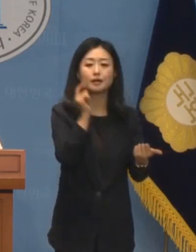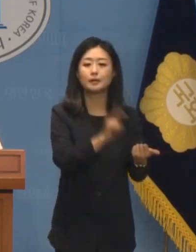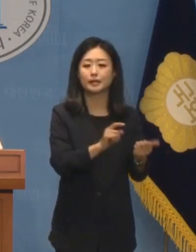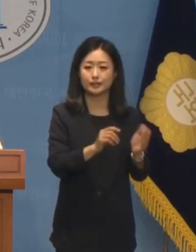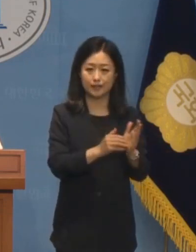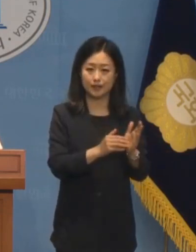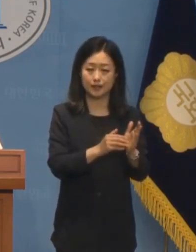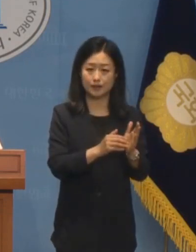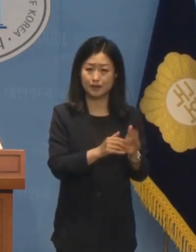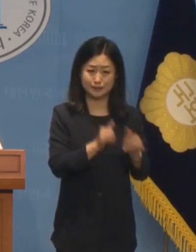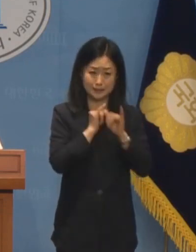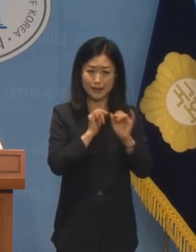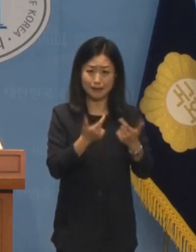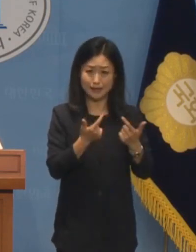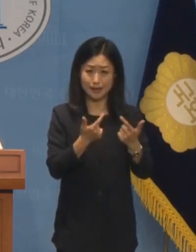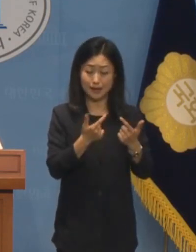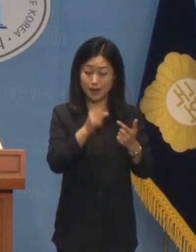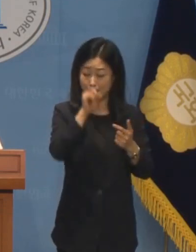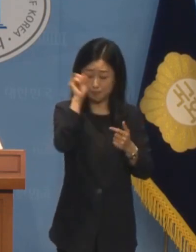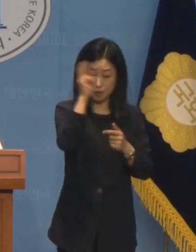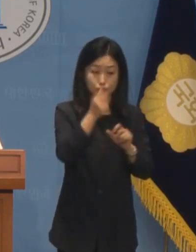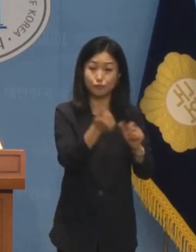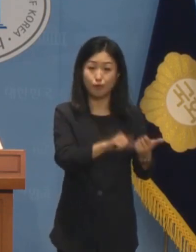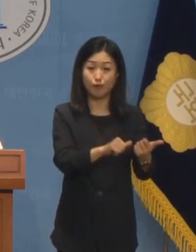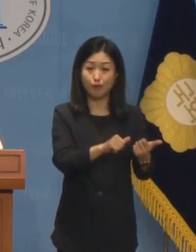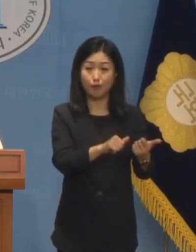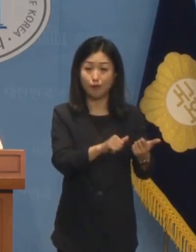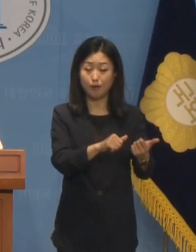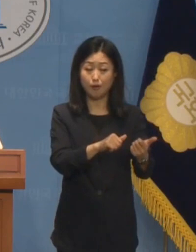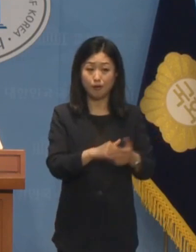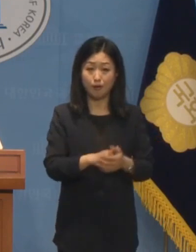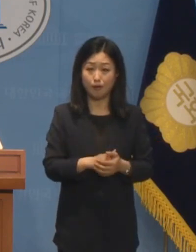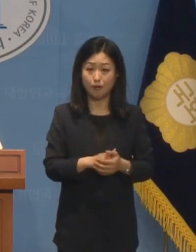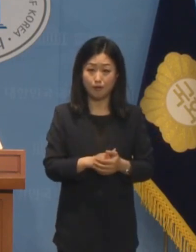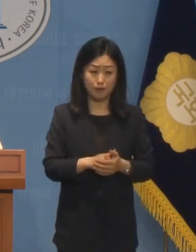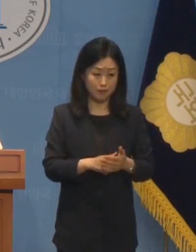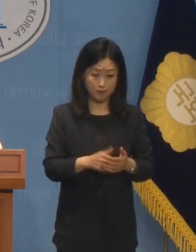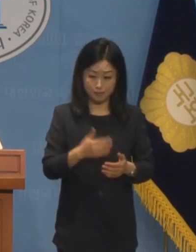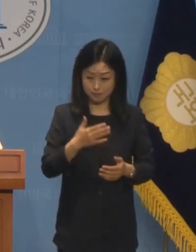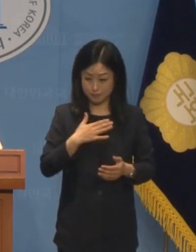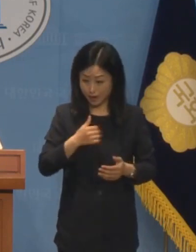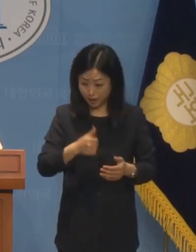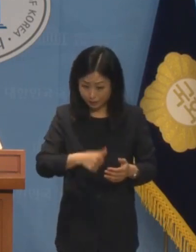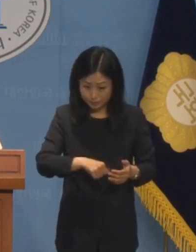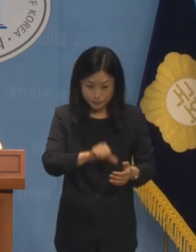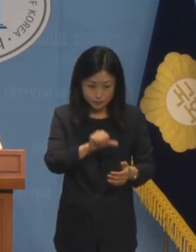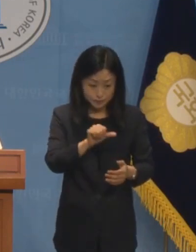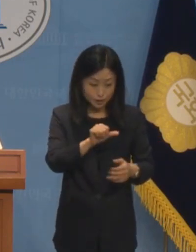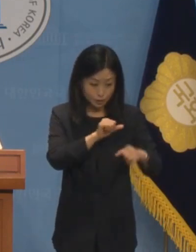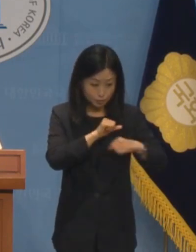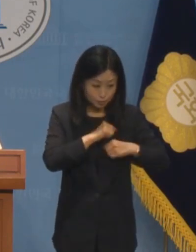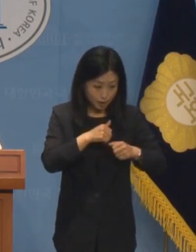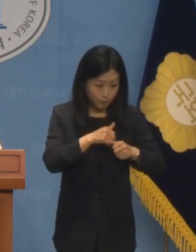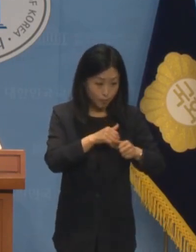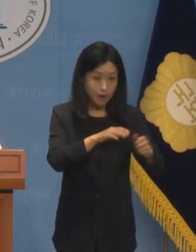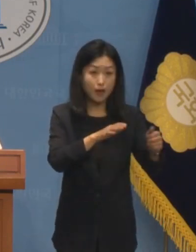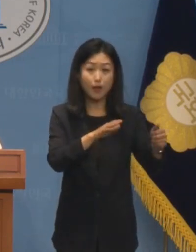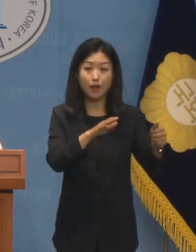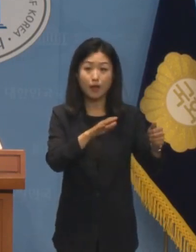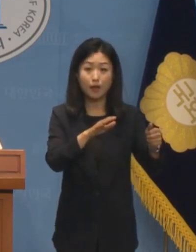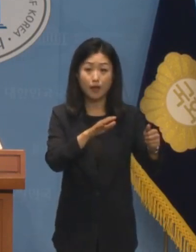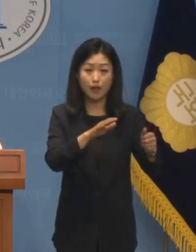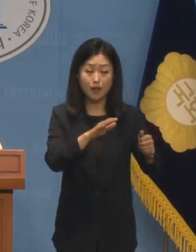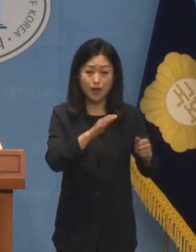자살도 아닌 돌연사 귀한 아들을 군대에 보낸 가족들은 20여 년간